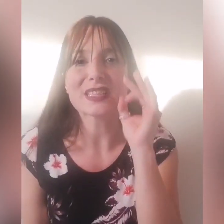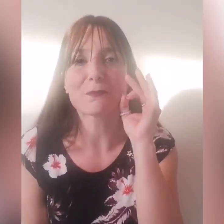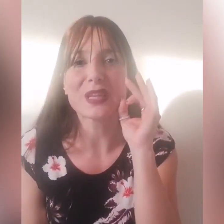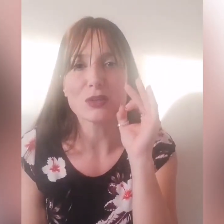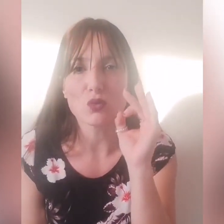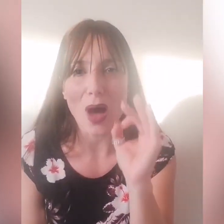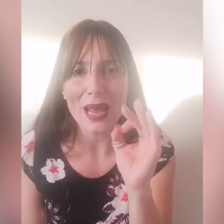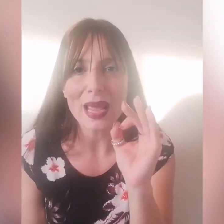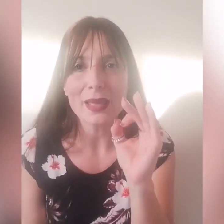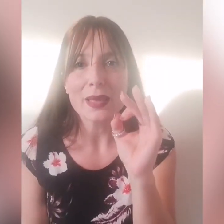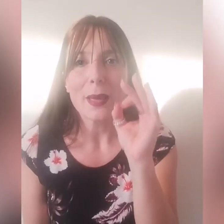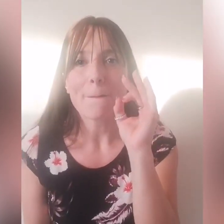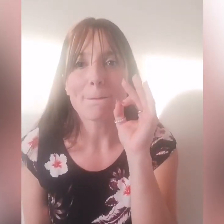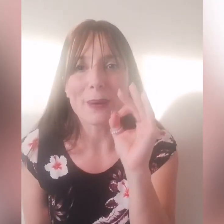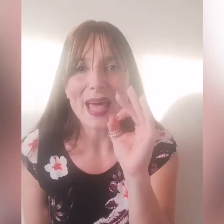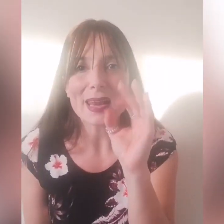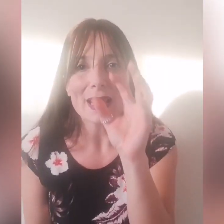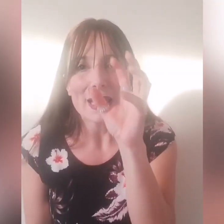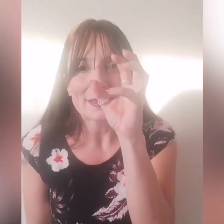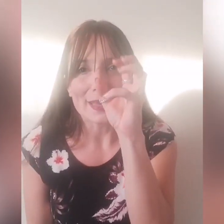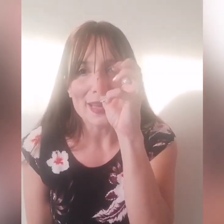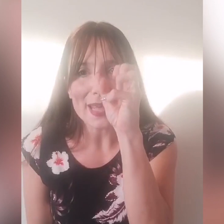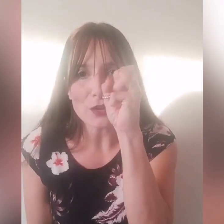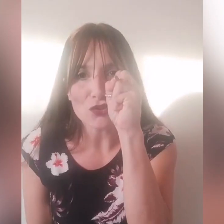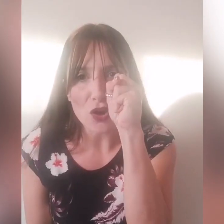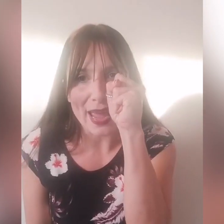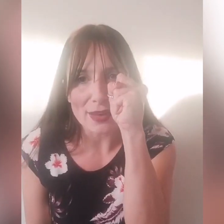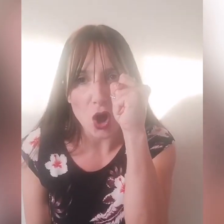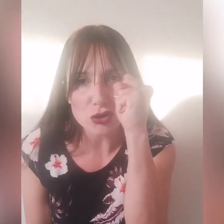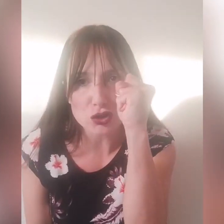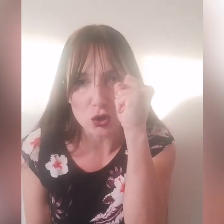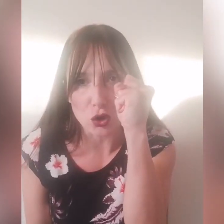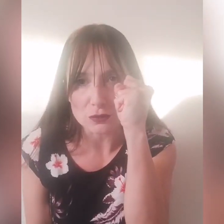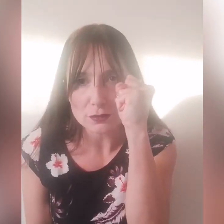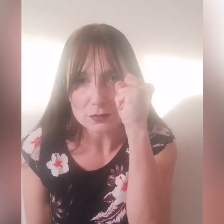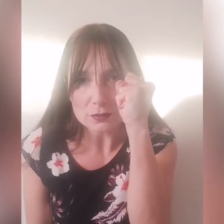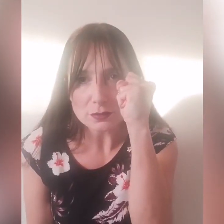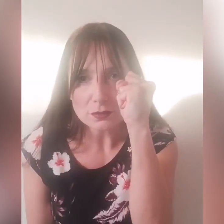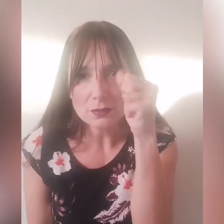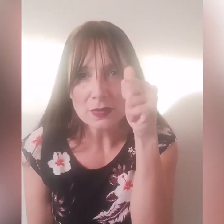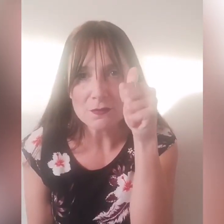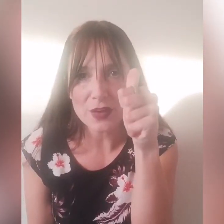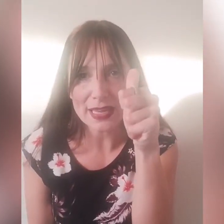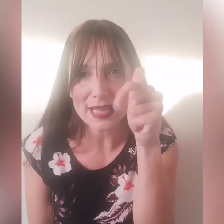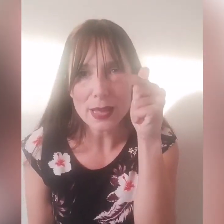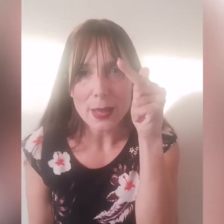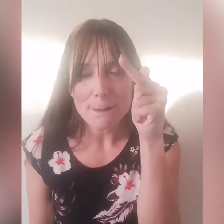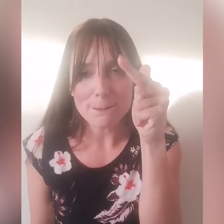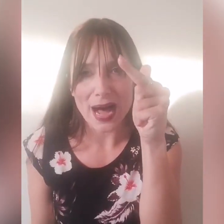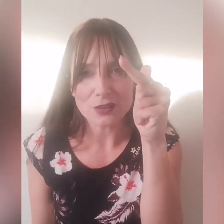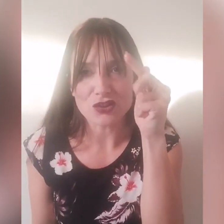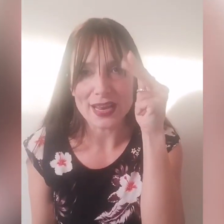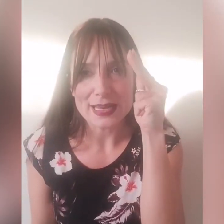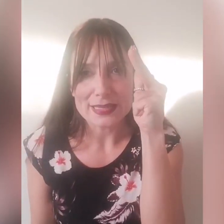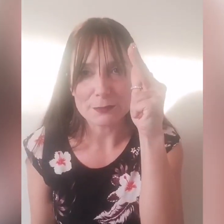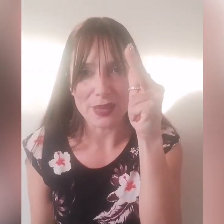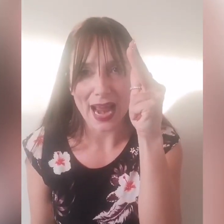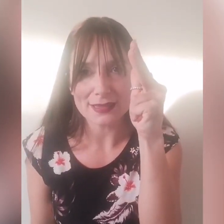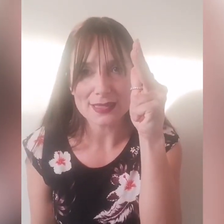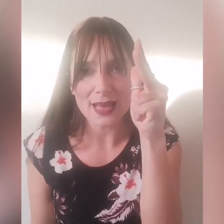spirituale per tenere ciò che è nostro, fede, pace, speranza